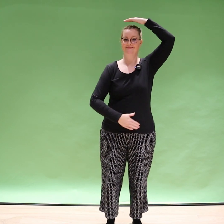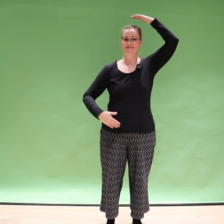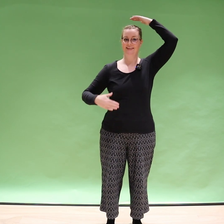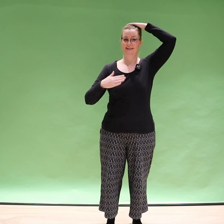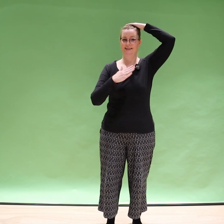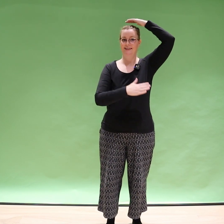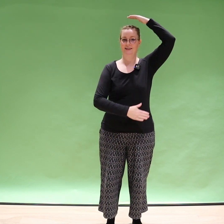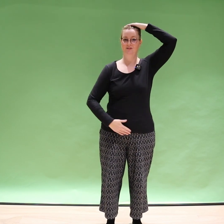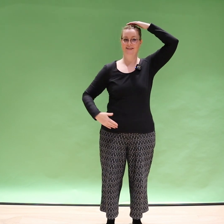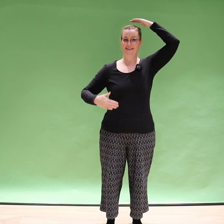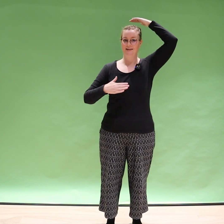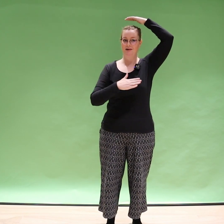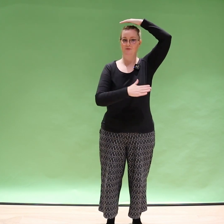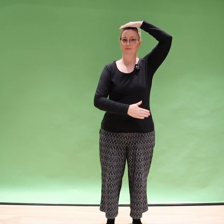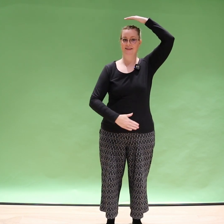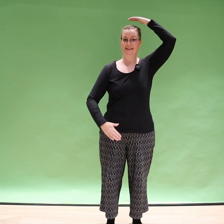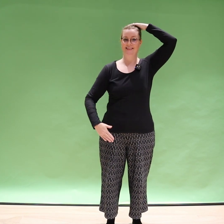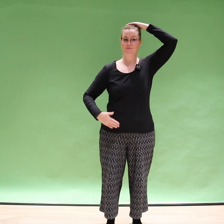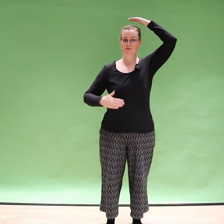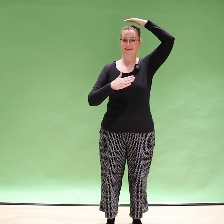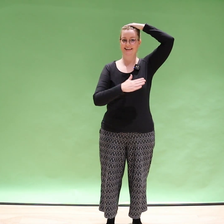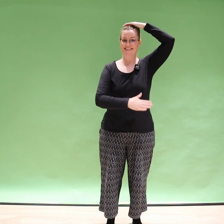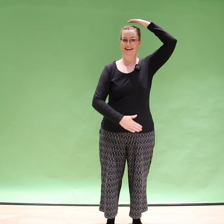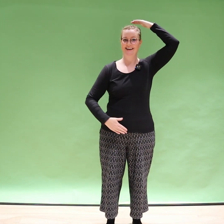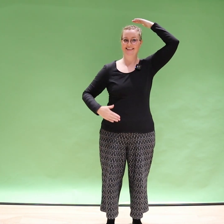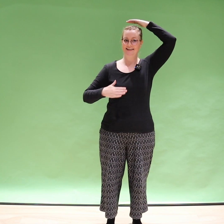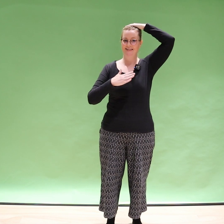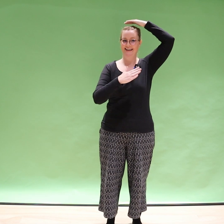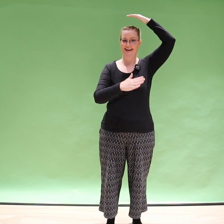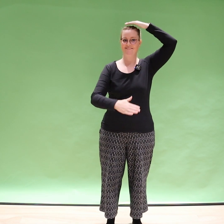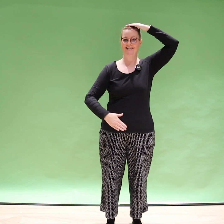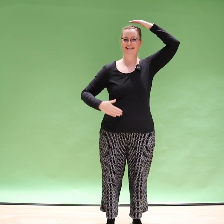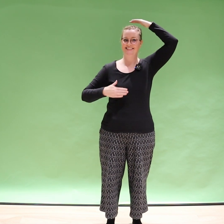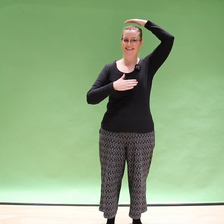Ja nyt ainakin mä huomaan, että mun käsi lähtee melkein väkisin